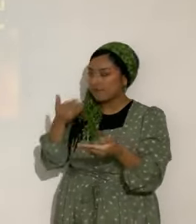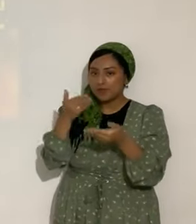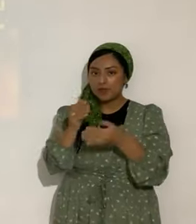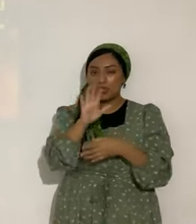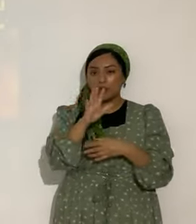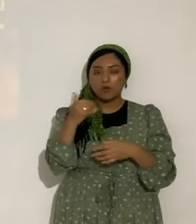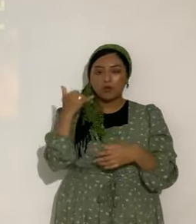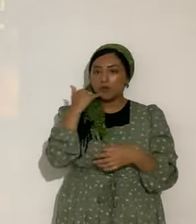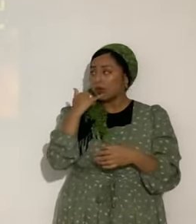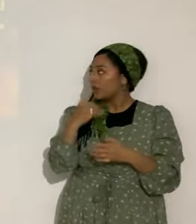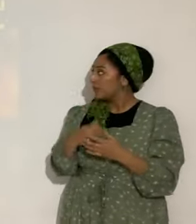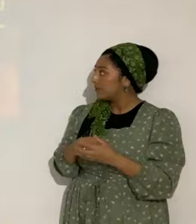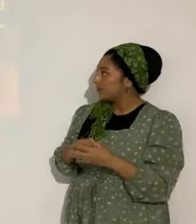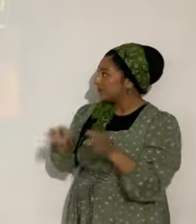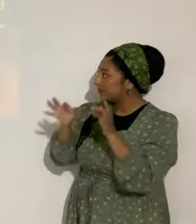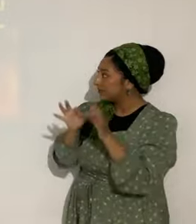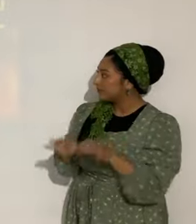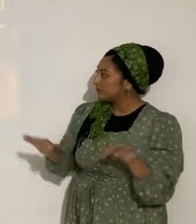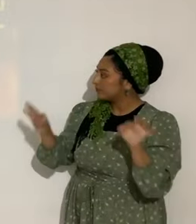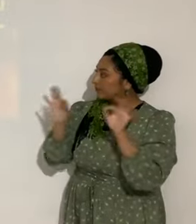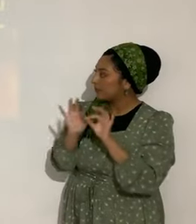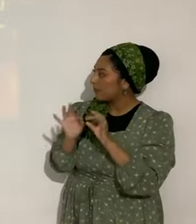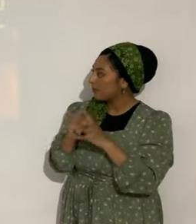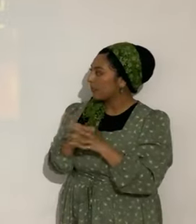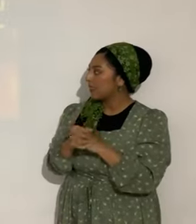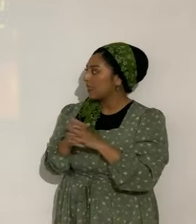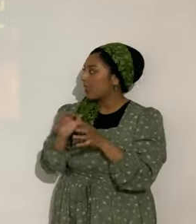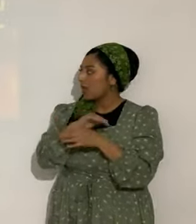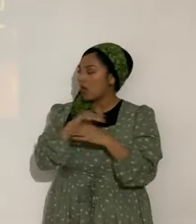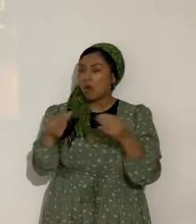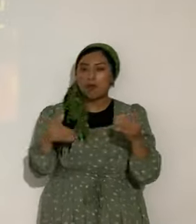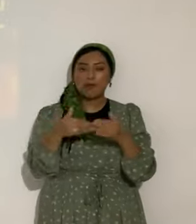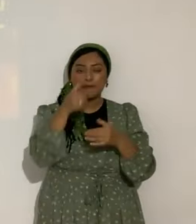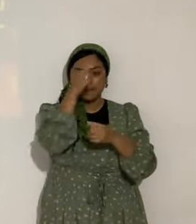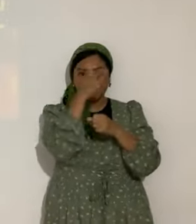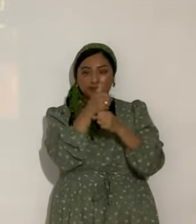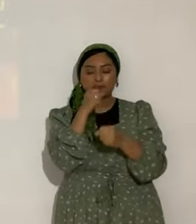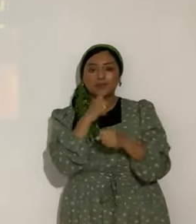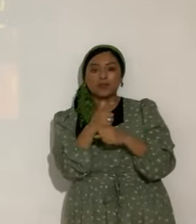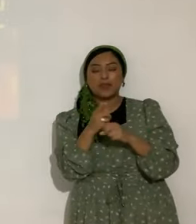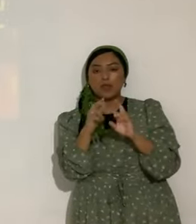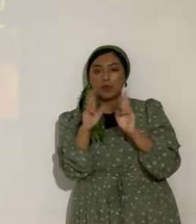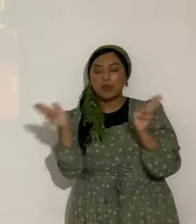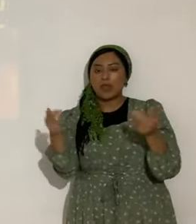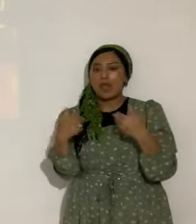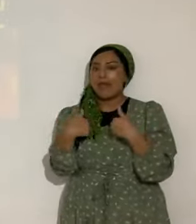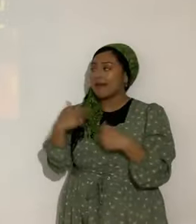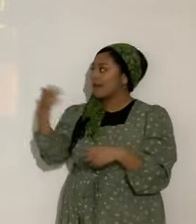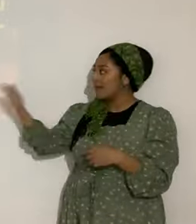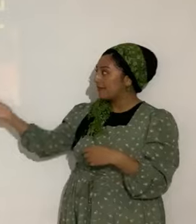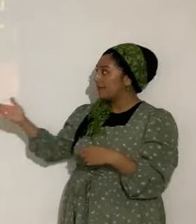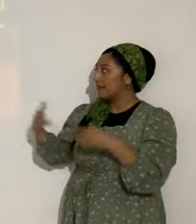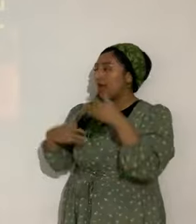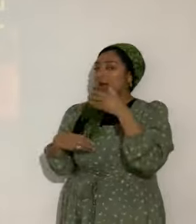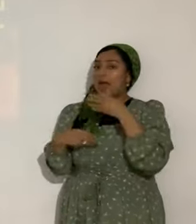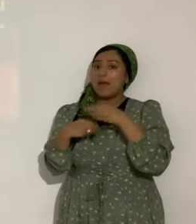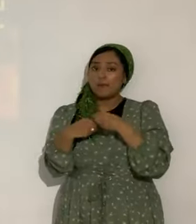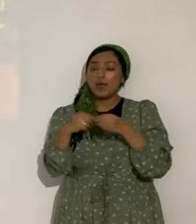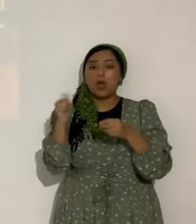y escanela. Es importantísimo todos los miembros de Gozo y Paz que tengan la revista, y aparte, todos los amigos